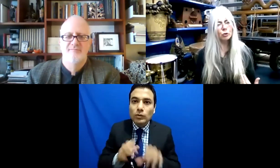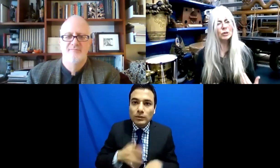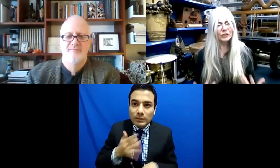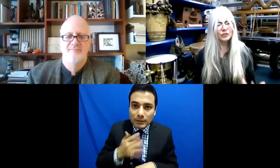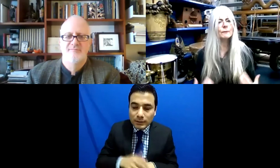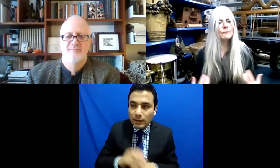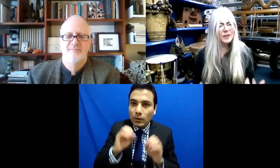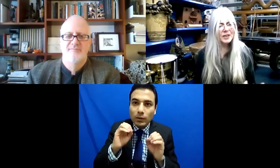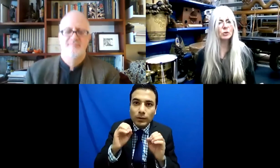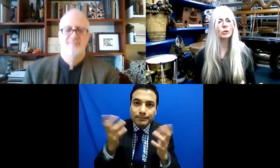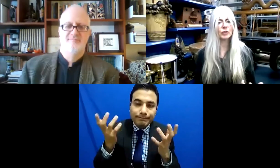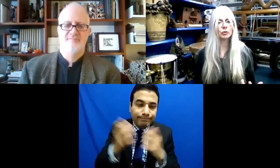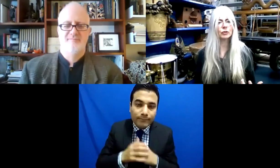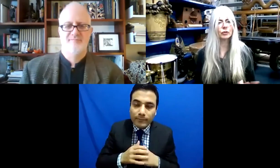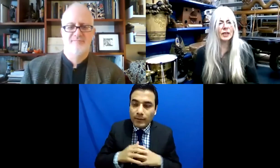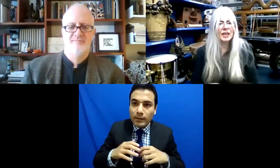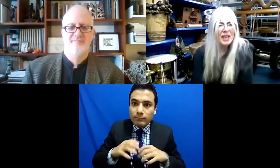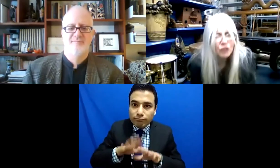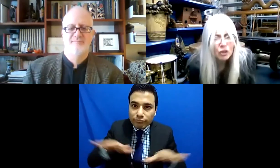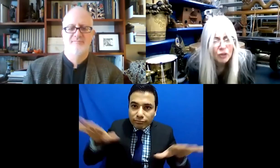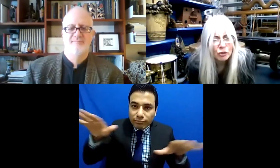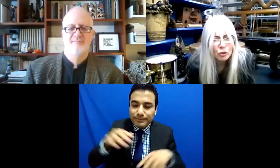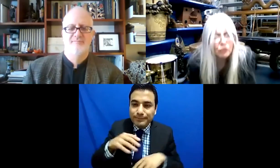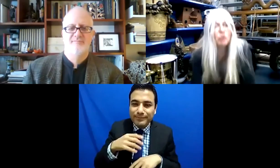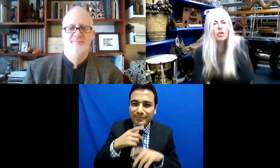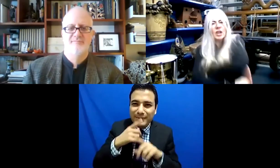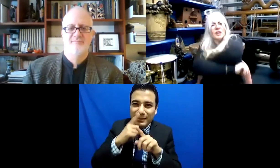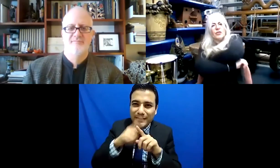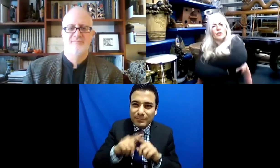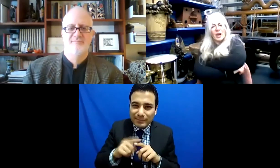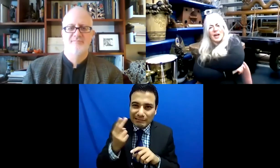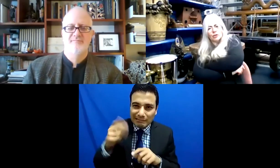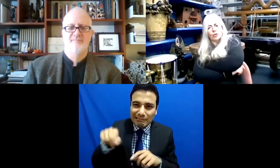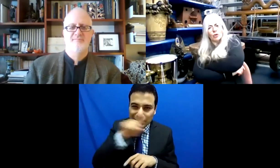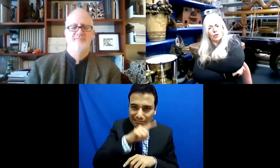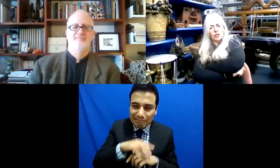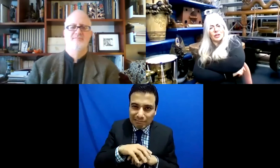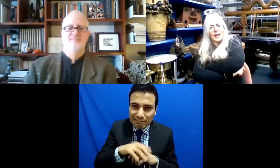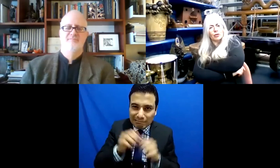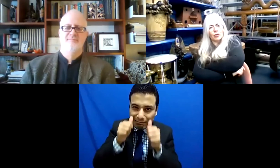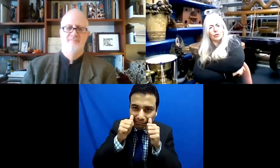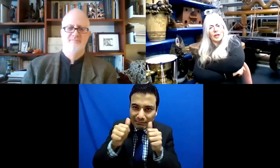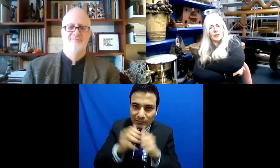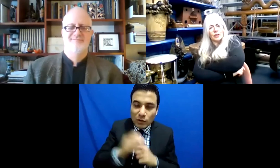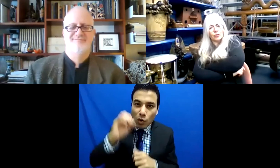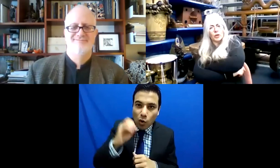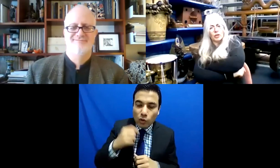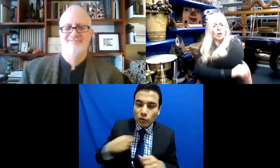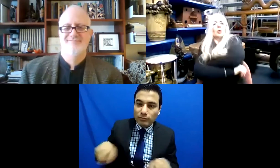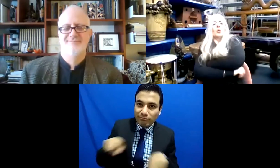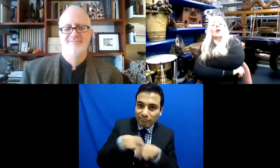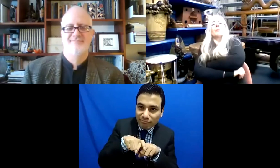resonancia a través de la madera. También piensa en tu postura. Escuchas